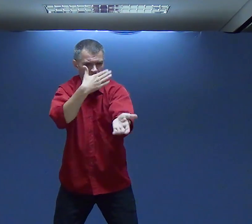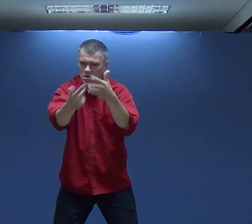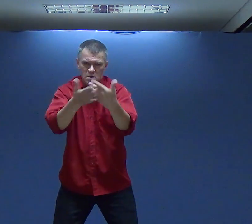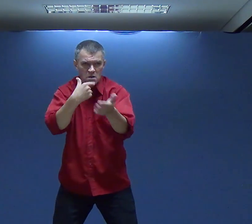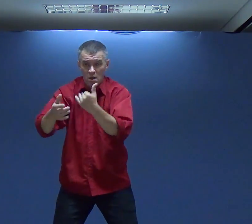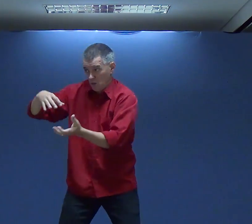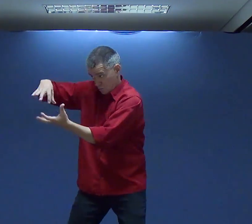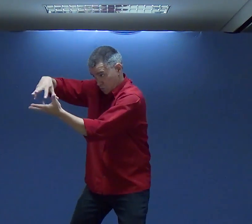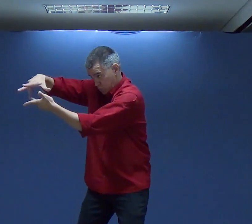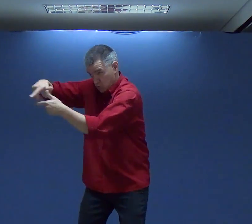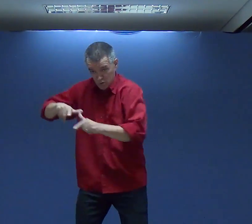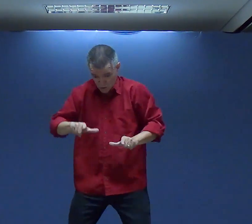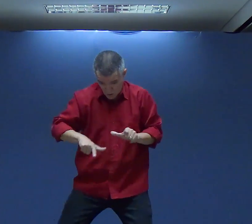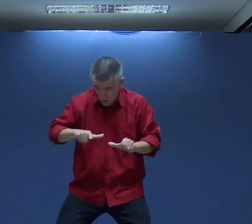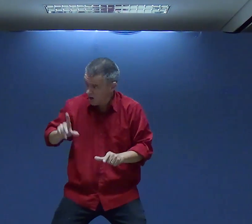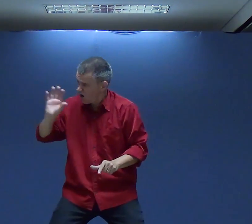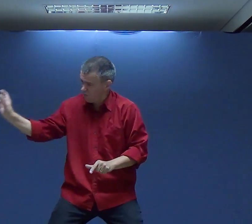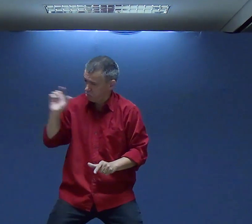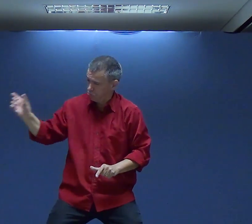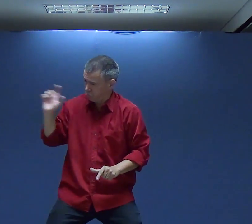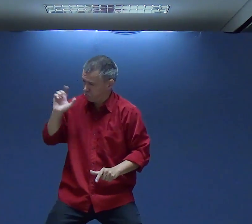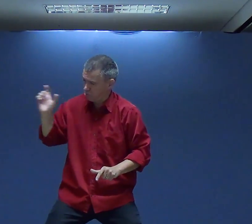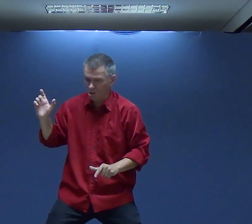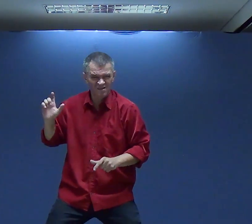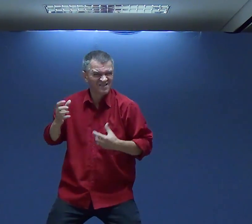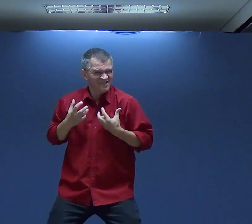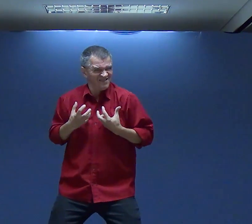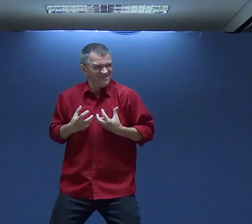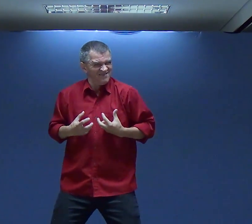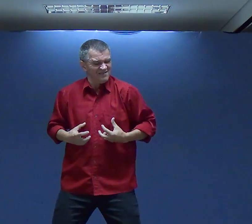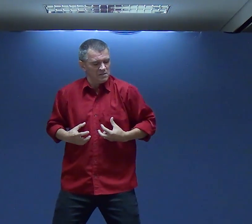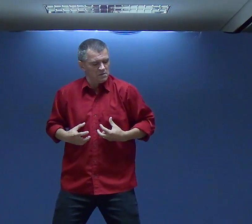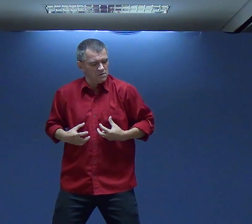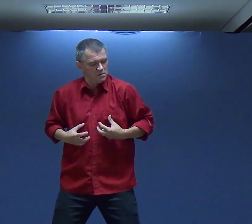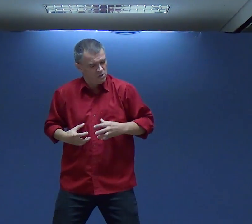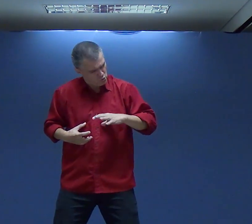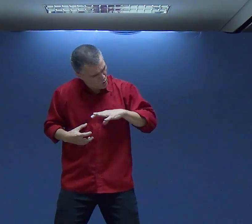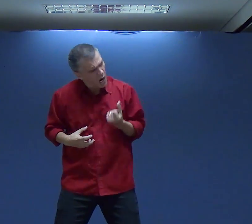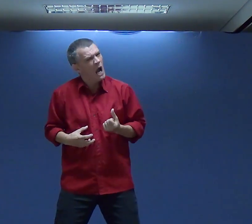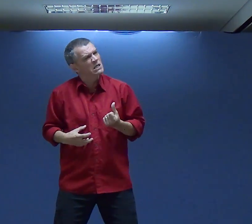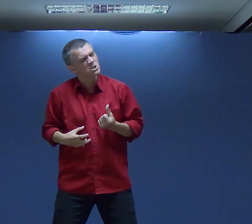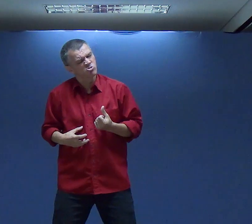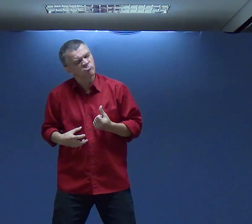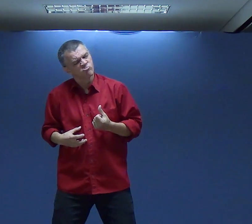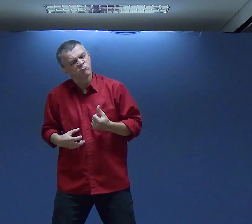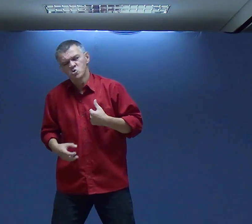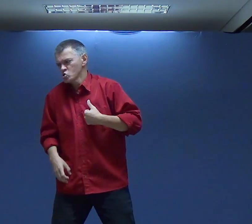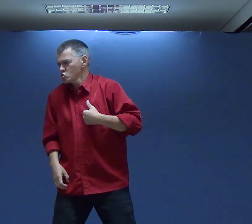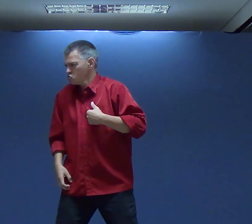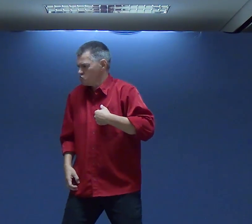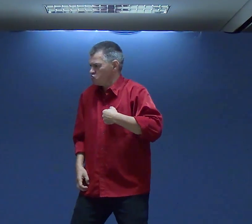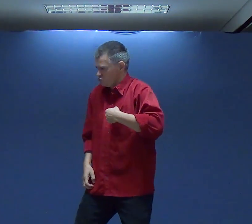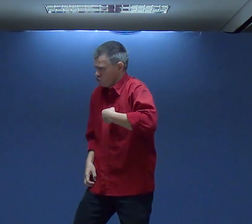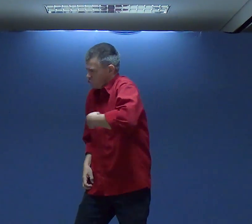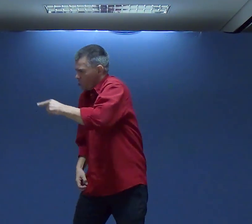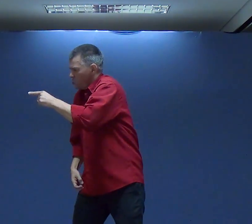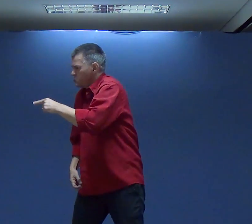Mas De repente De Uma pessoa Do seu trabalho Que te magoou E que você ficou na guarda Tenha